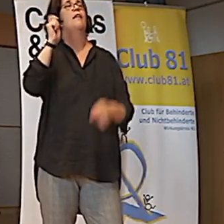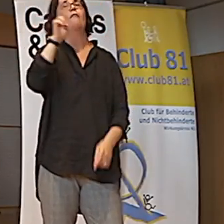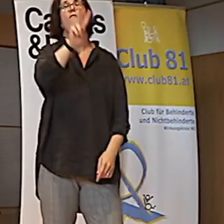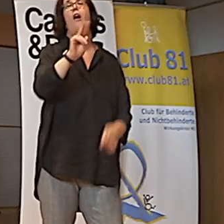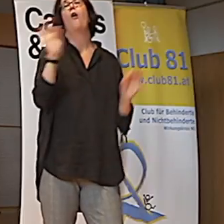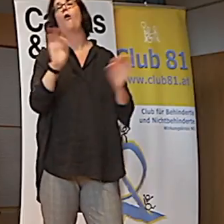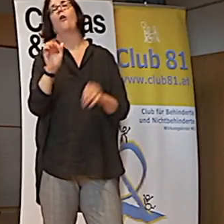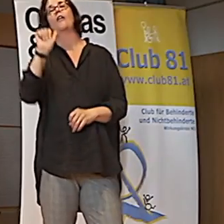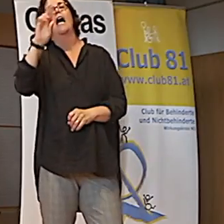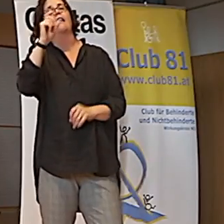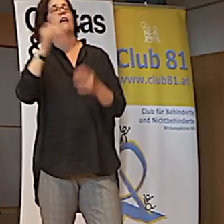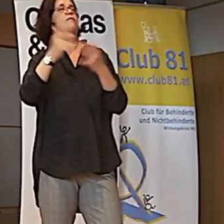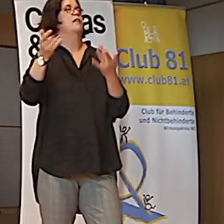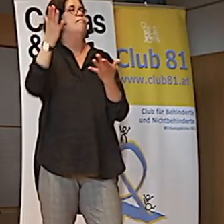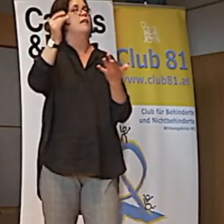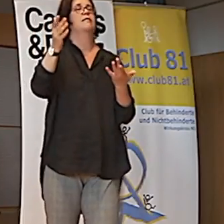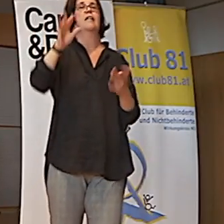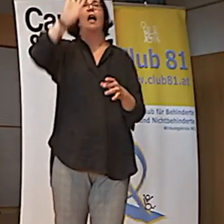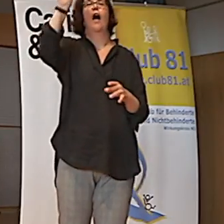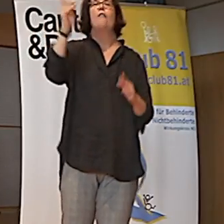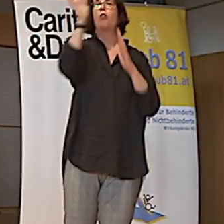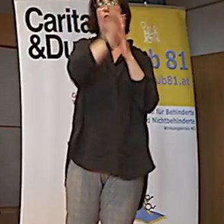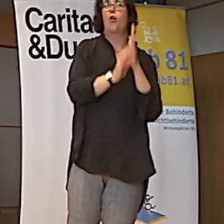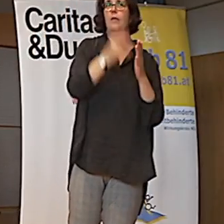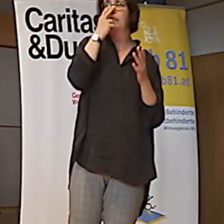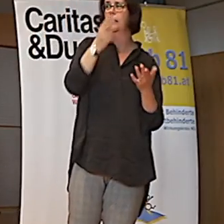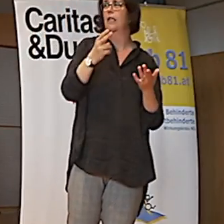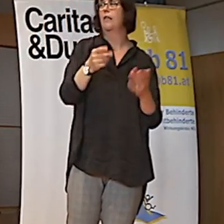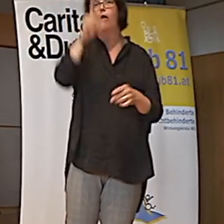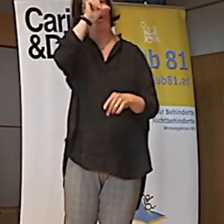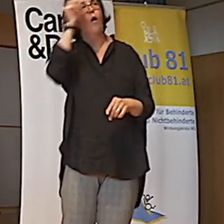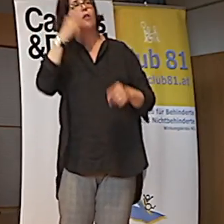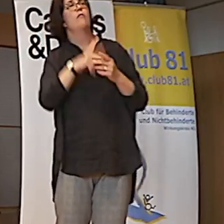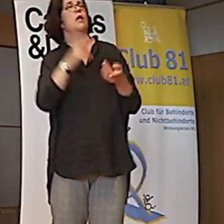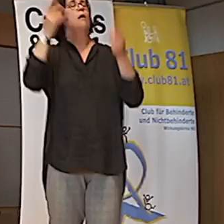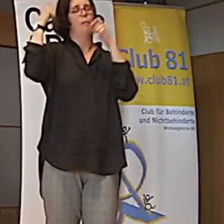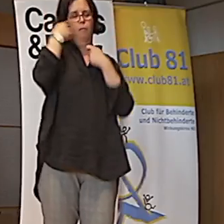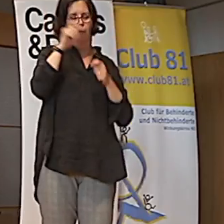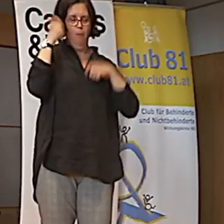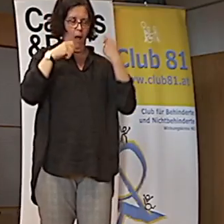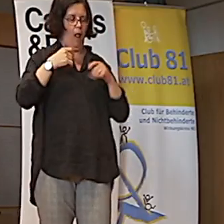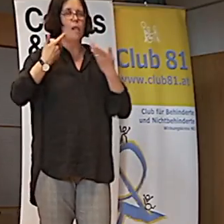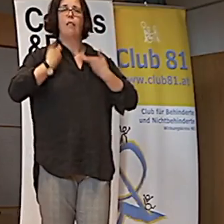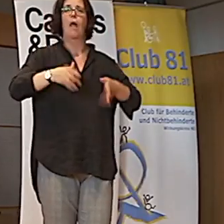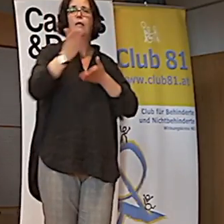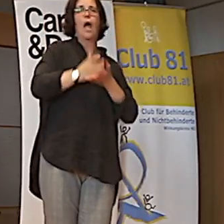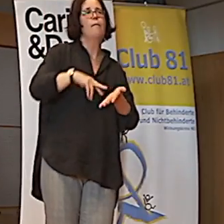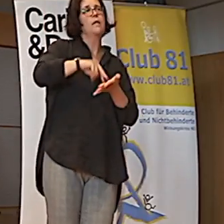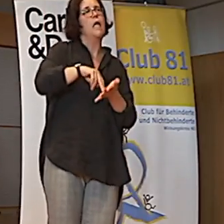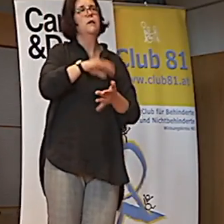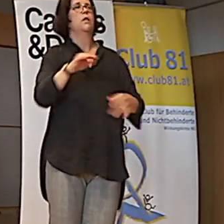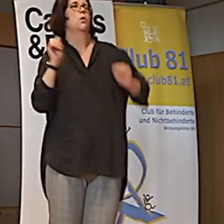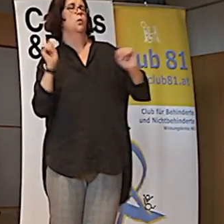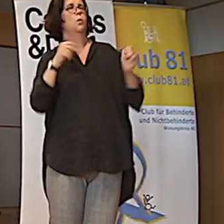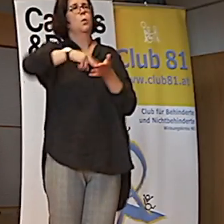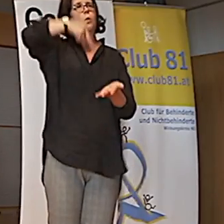einheimischen, eingeborenen Dokumentationen, wo die Leute so abmein sind, halb nackt tanzen, und